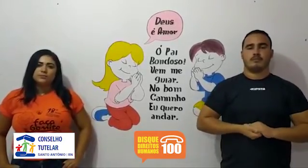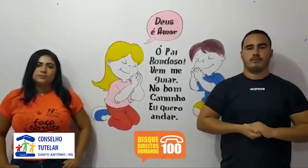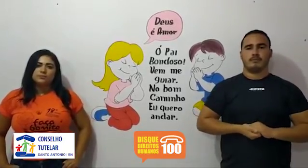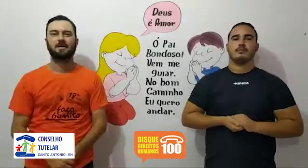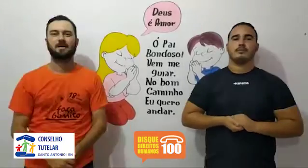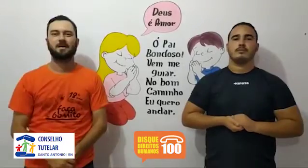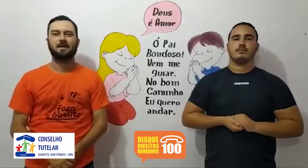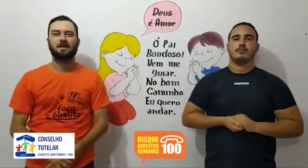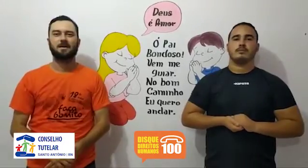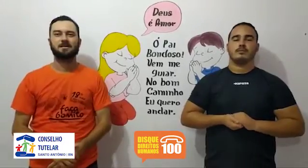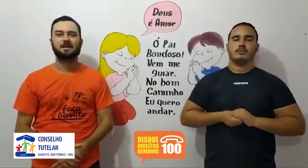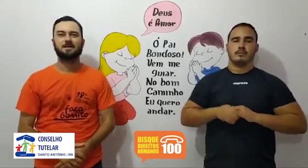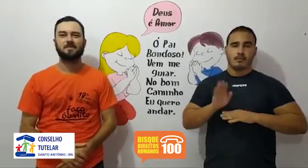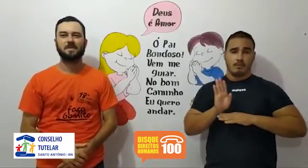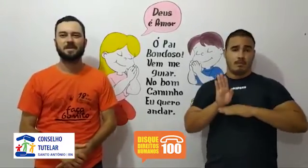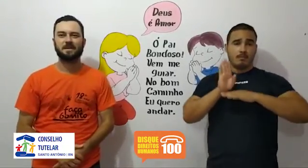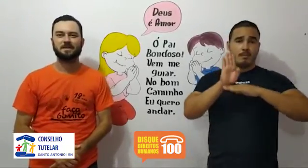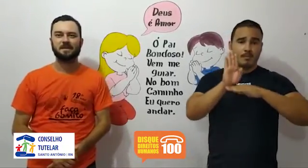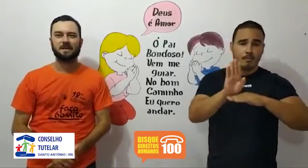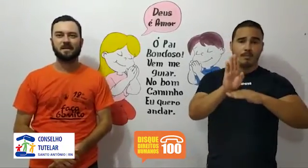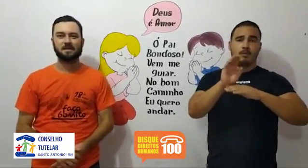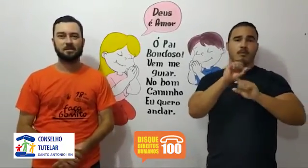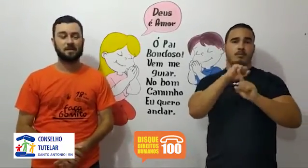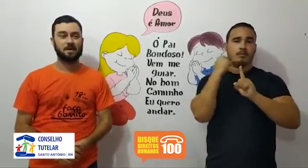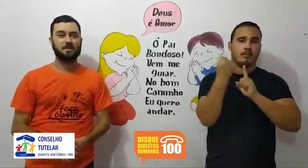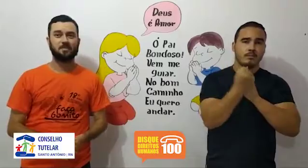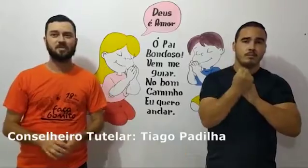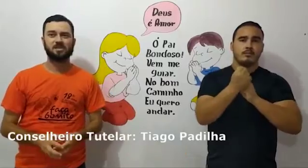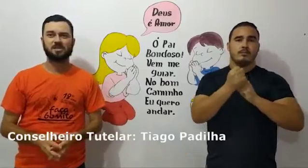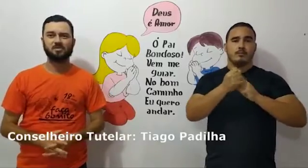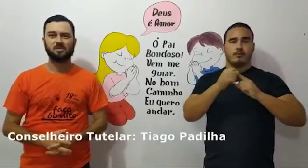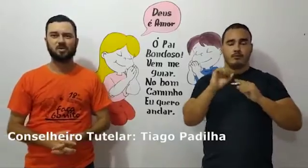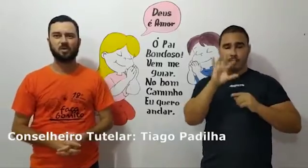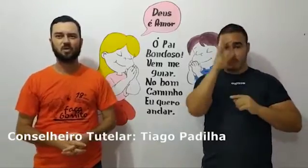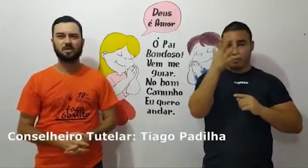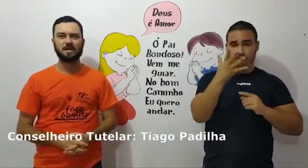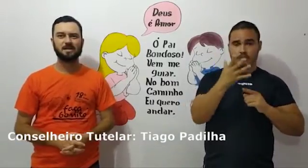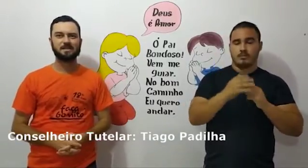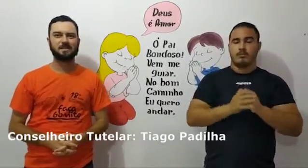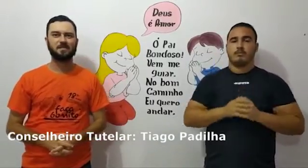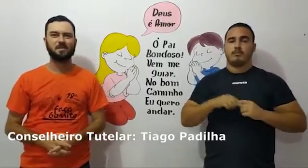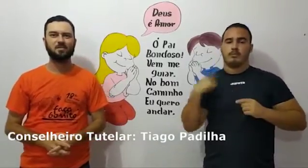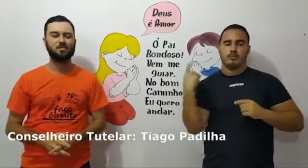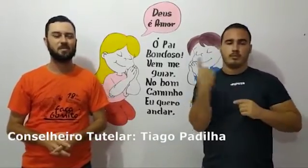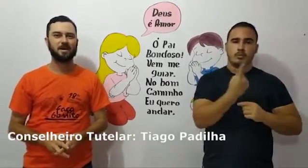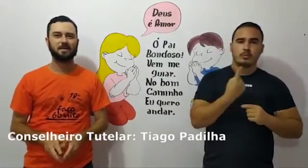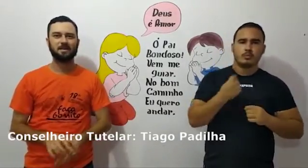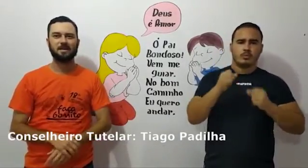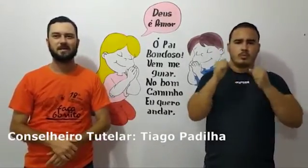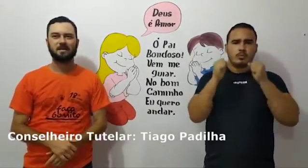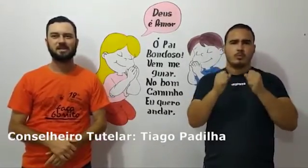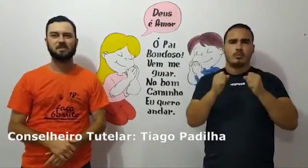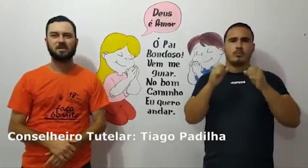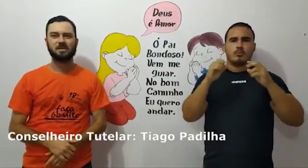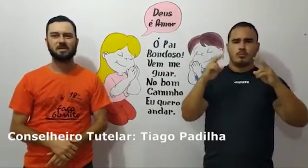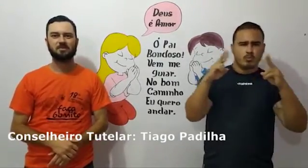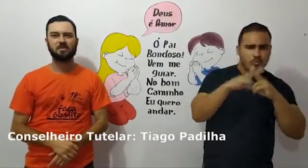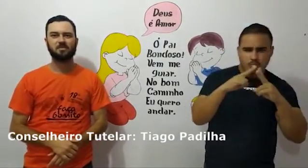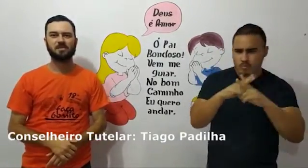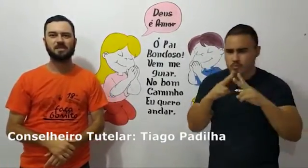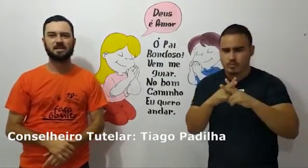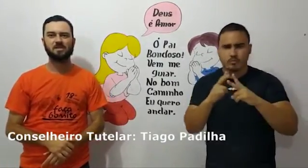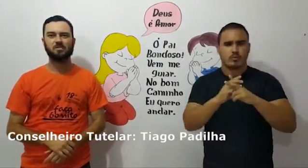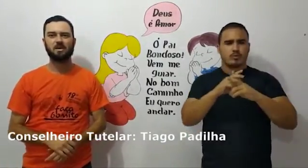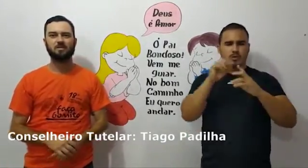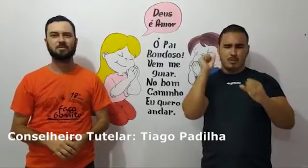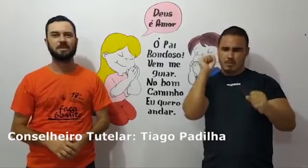Esta campanha nasceu para que possamos lutar sempre no combate à exploração